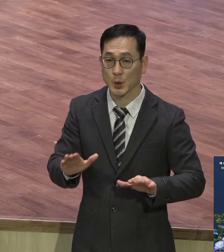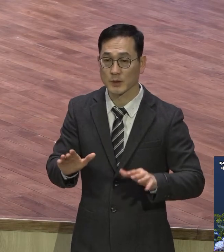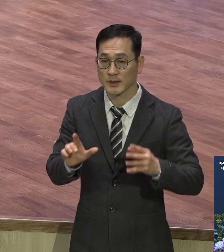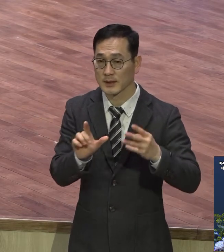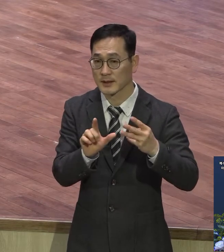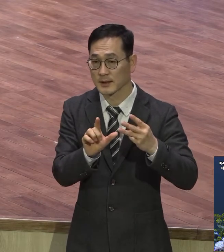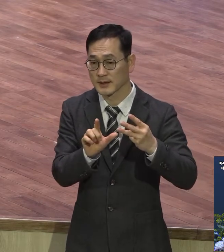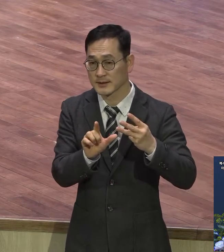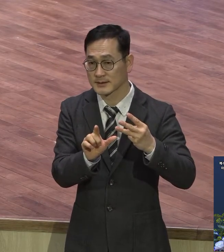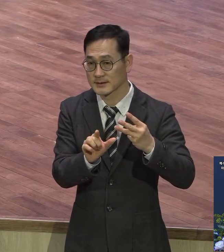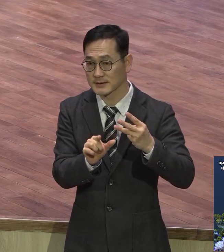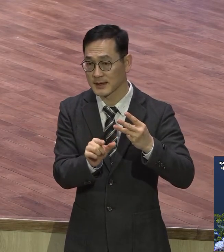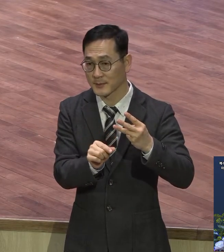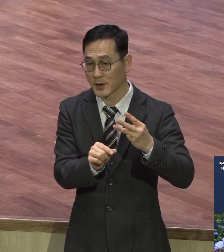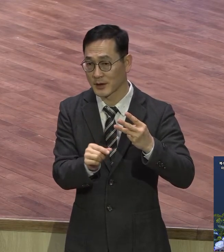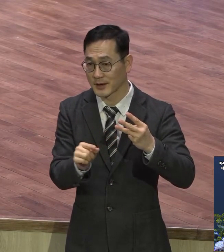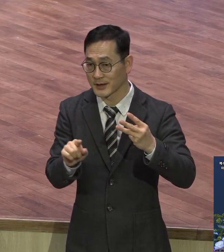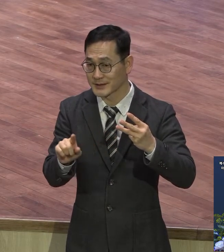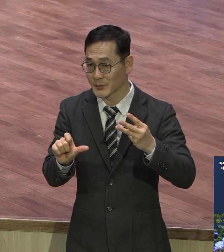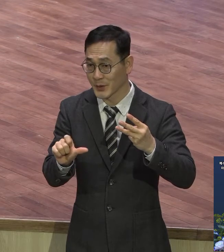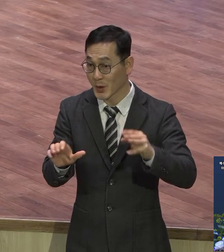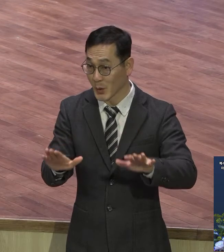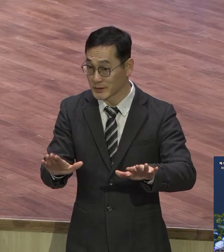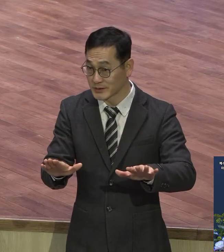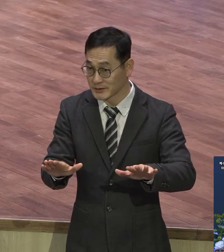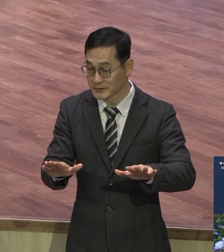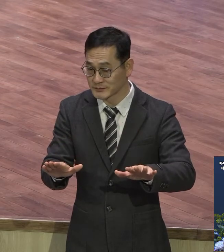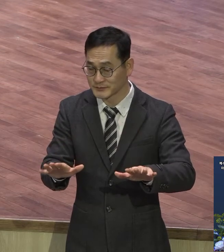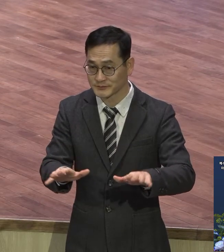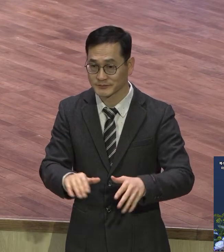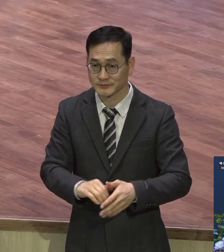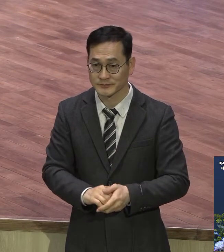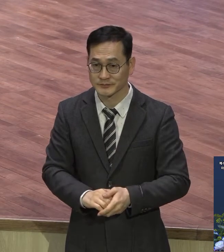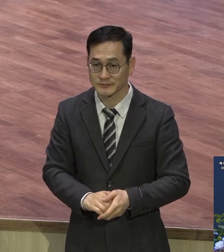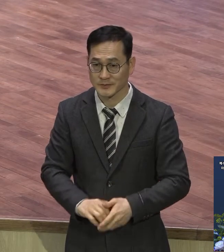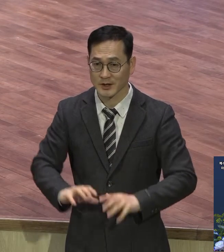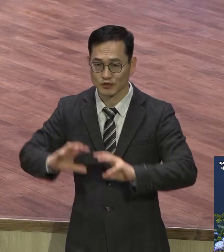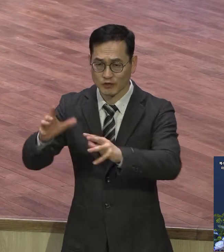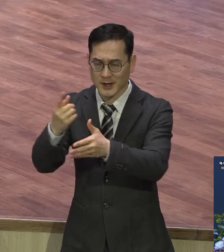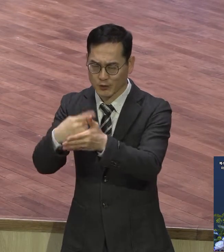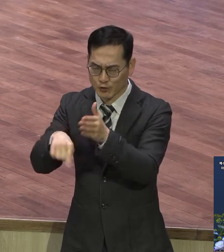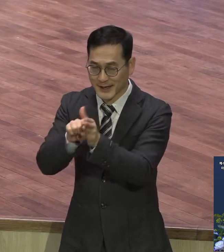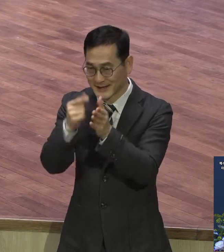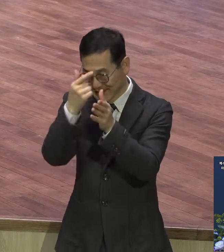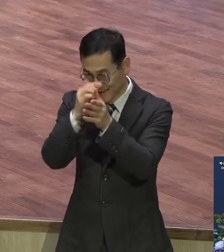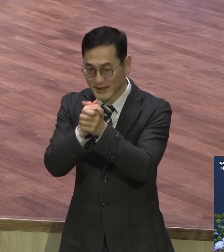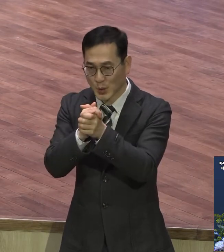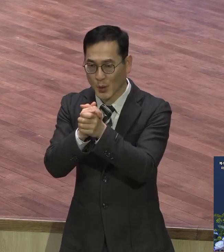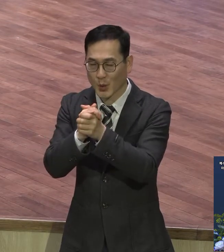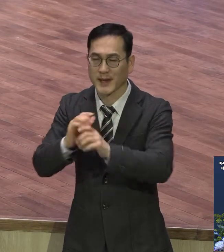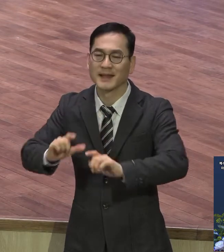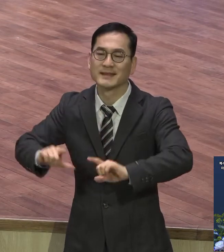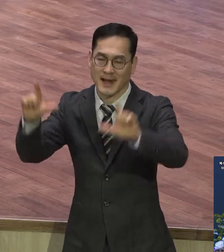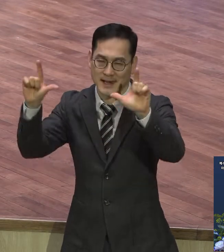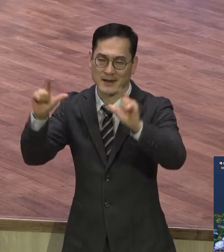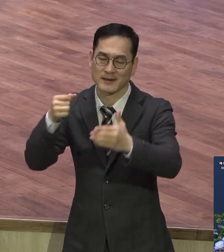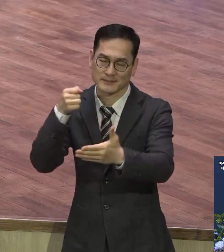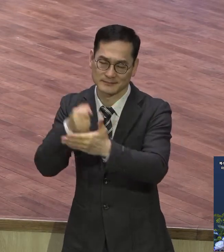15일 오늘을 국가를 위한 기도의 날로 정했어요. 트럼프 대통령은